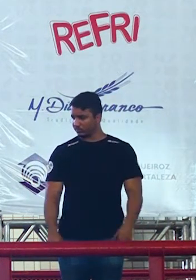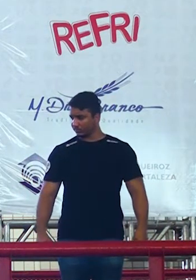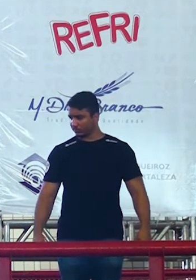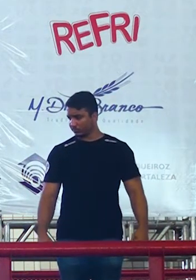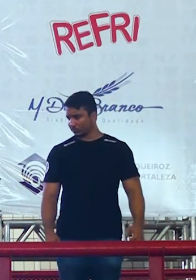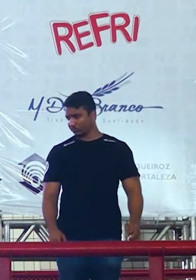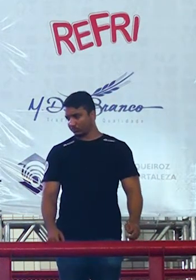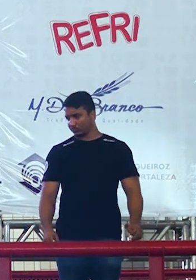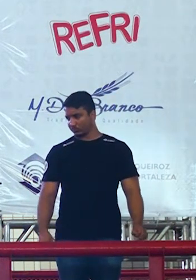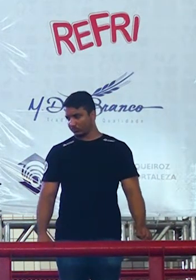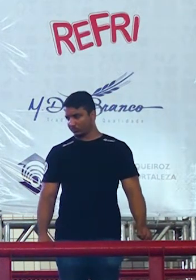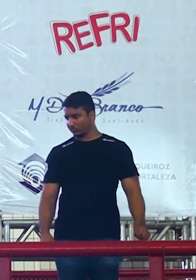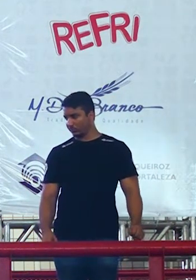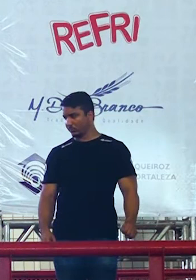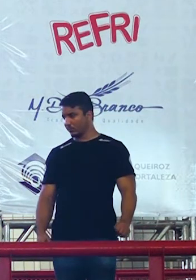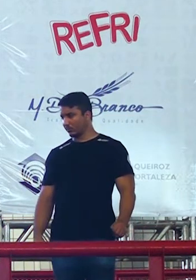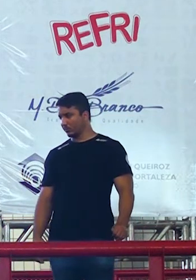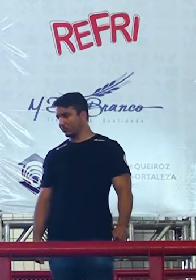olha só